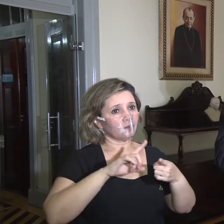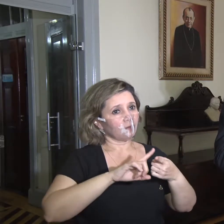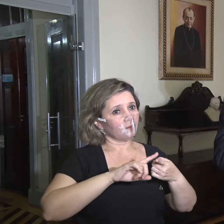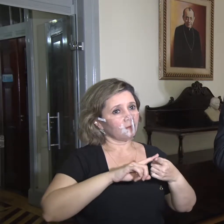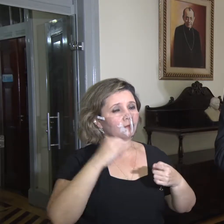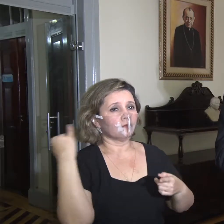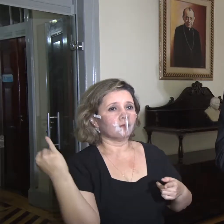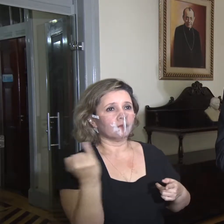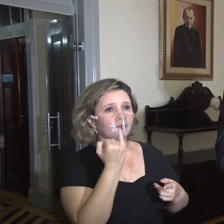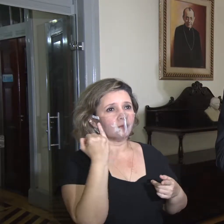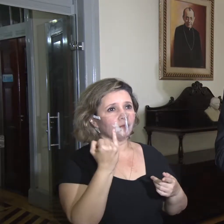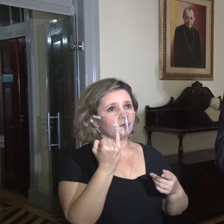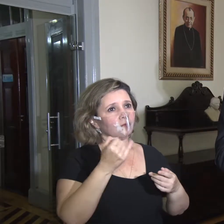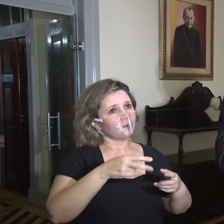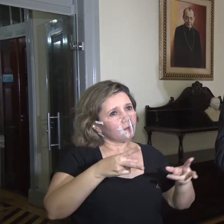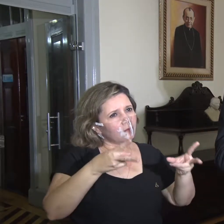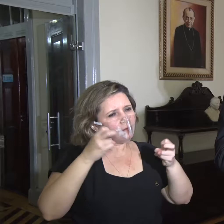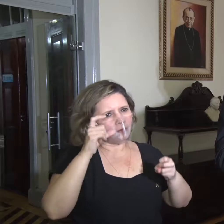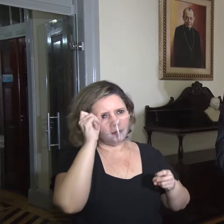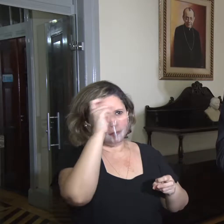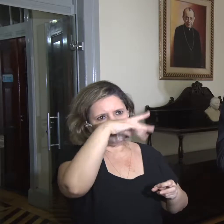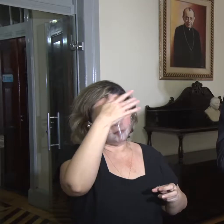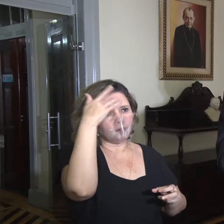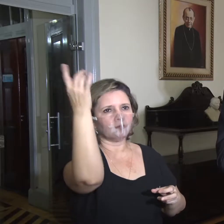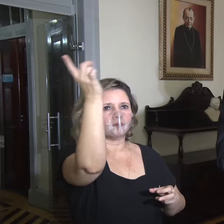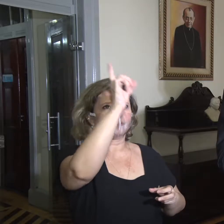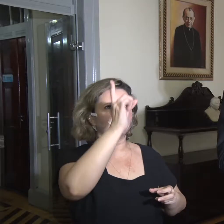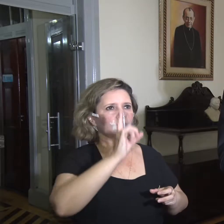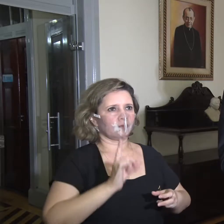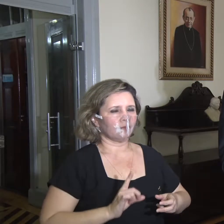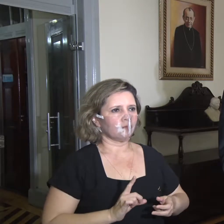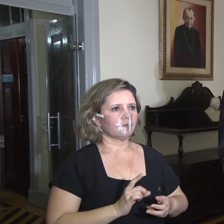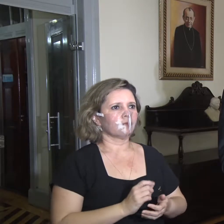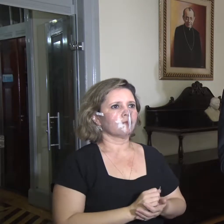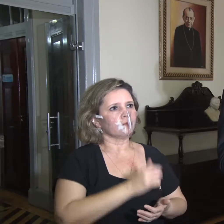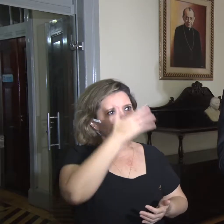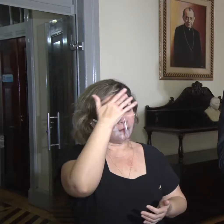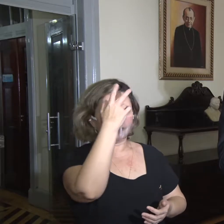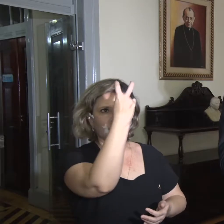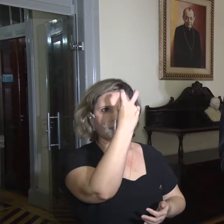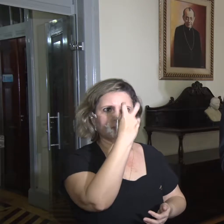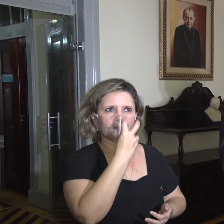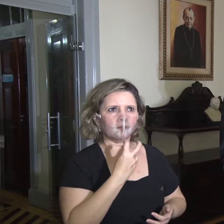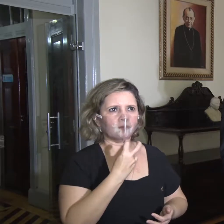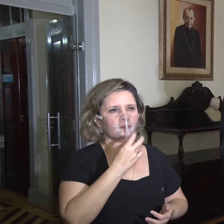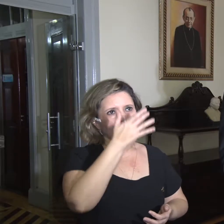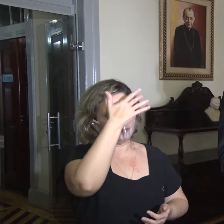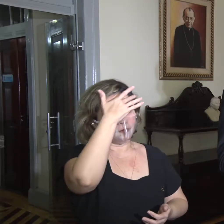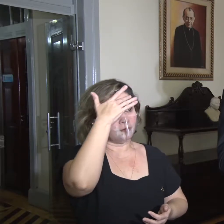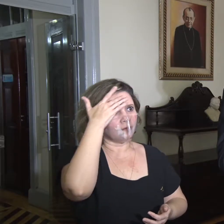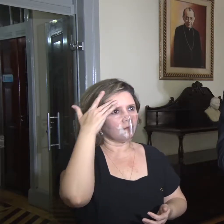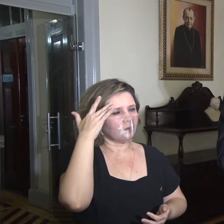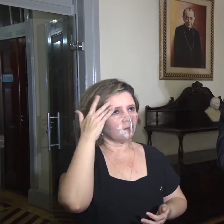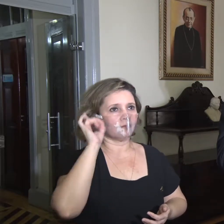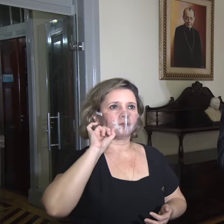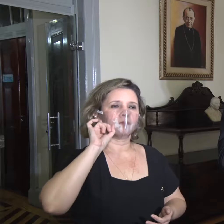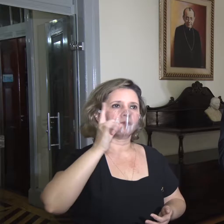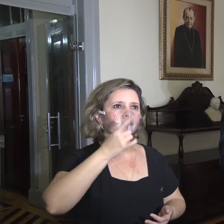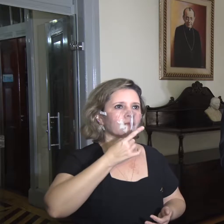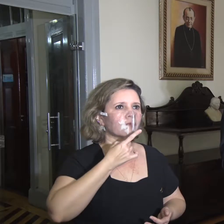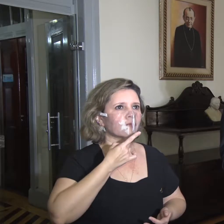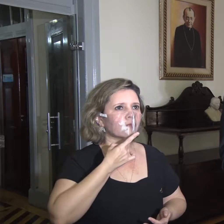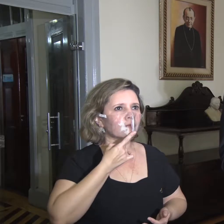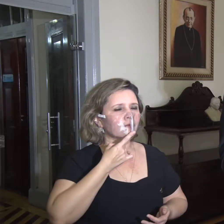as dificuldades das pessoas com deficiência. As pessoas cegas, as pessoas têm problemas com audição,